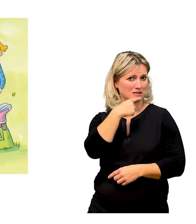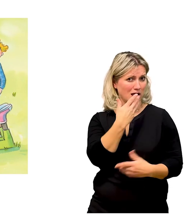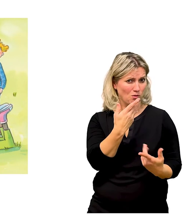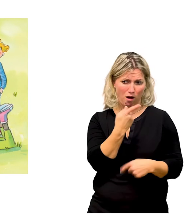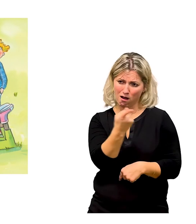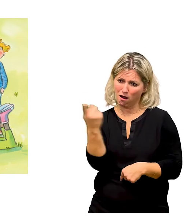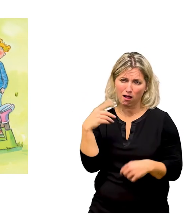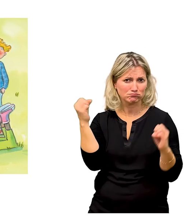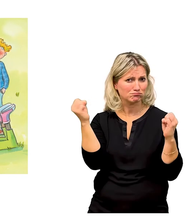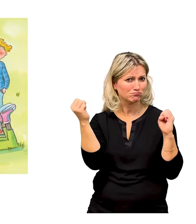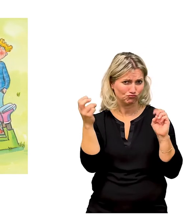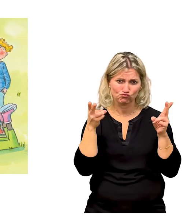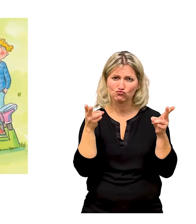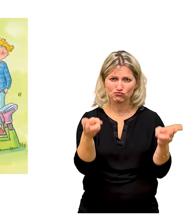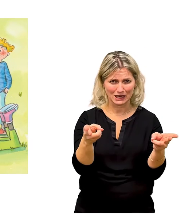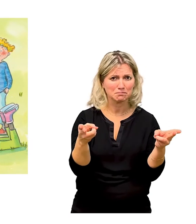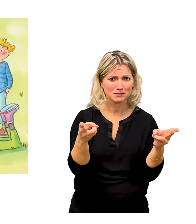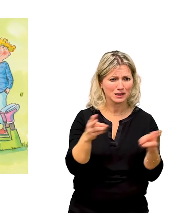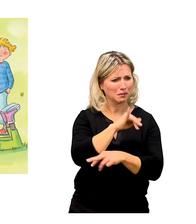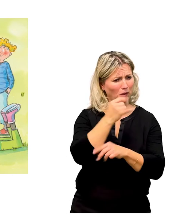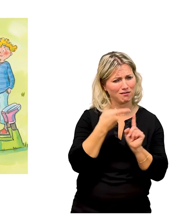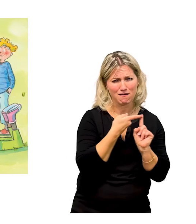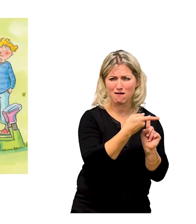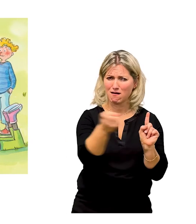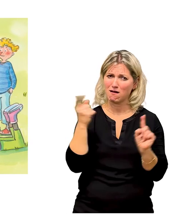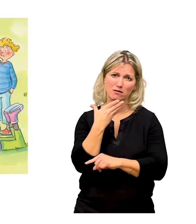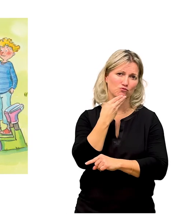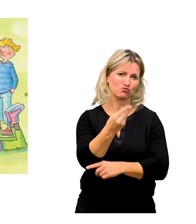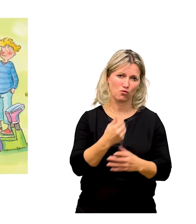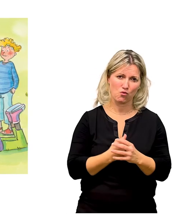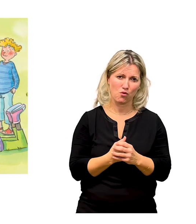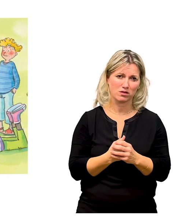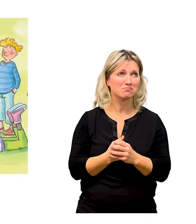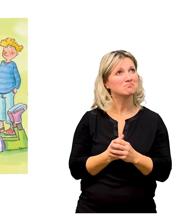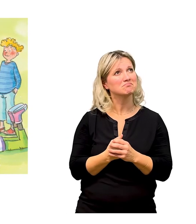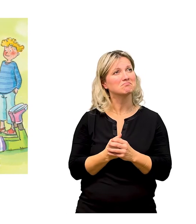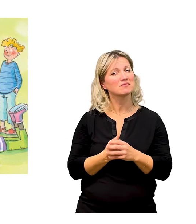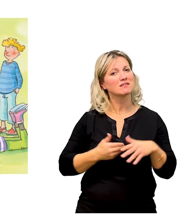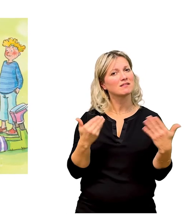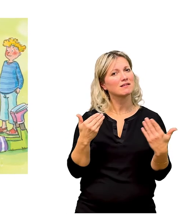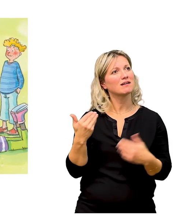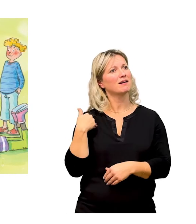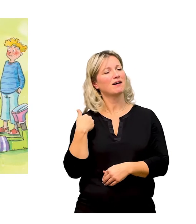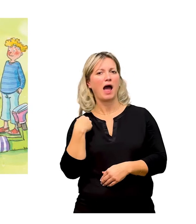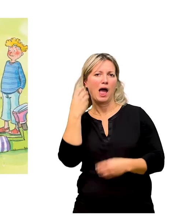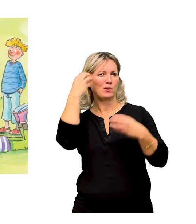Das finden die anderen auch. Stimmt. Alle Projekte sind toll. Die Arbeit hat richtig Spaß gemacht,